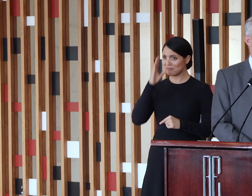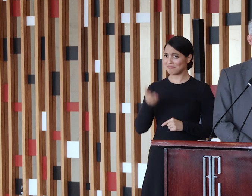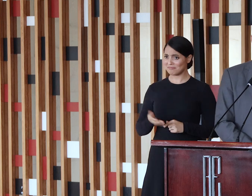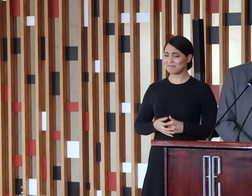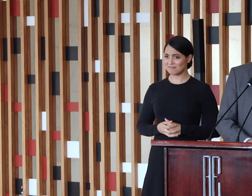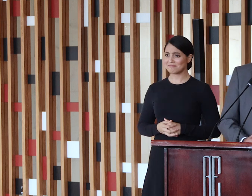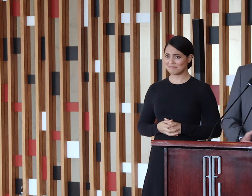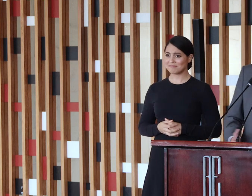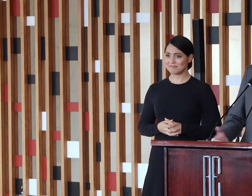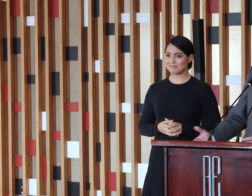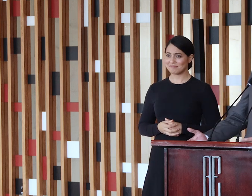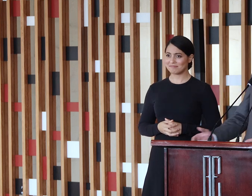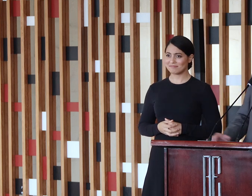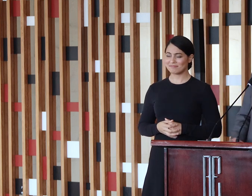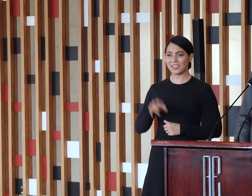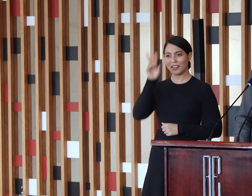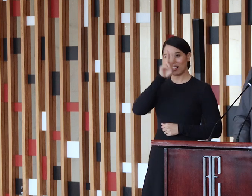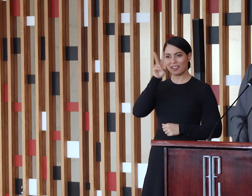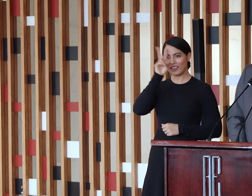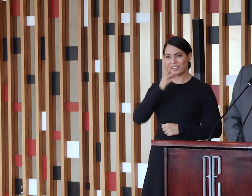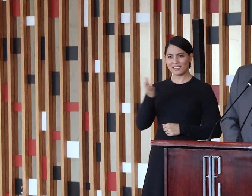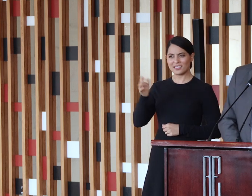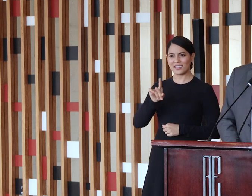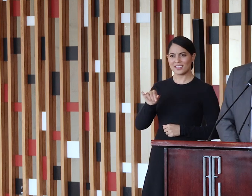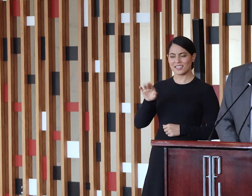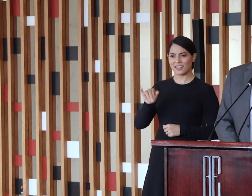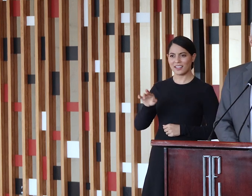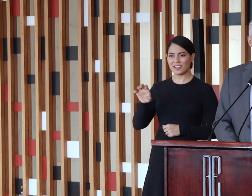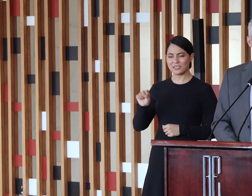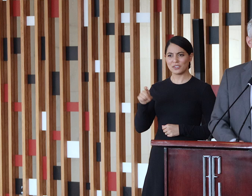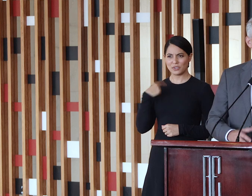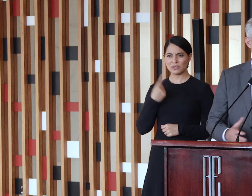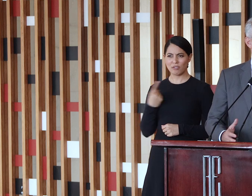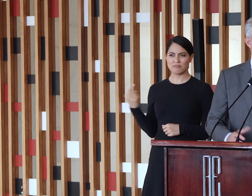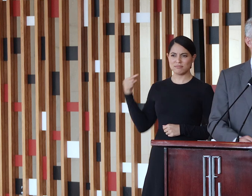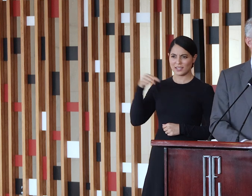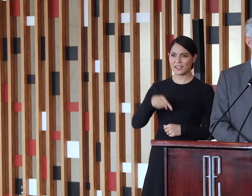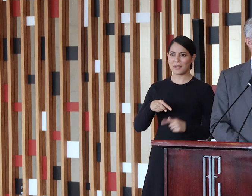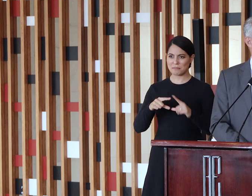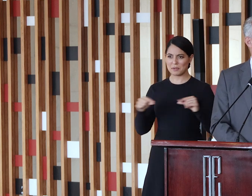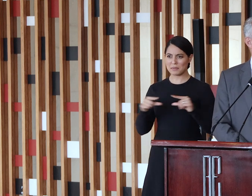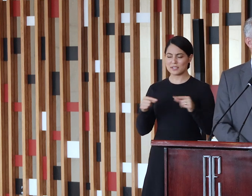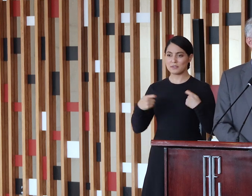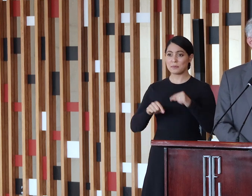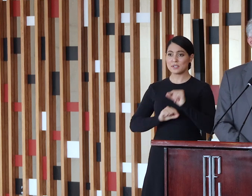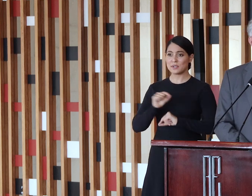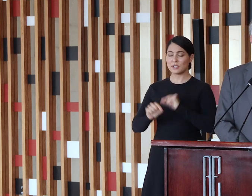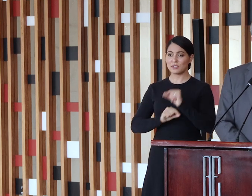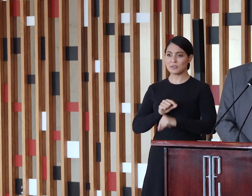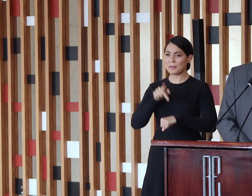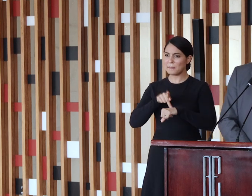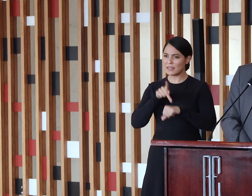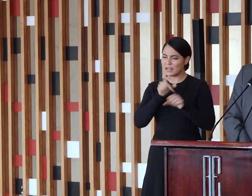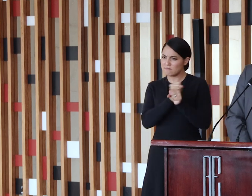prospecção de mármore para Brasília, Zé Carlinho, que surgiu, então, a necessidade de abrir as pedreiras lá de Itaoca,